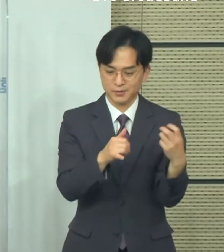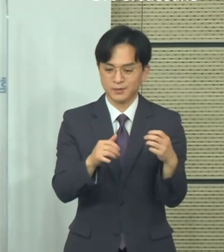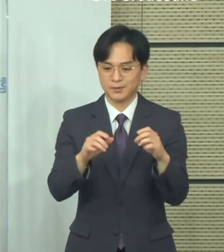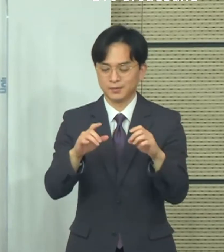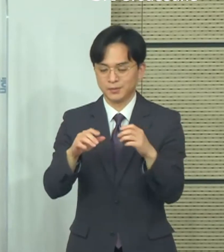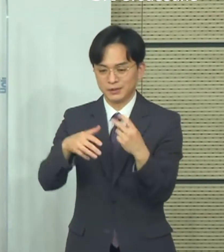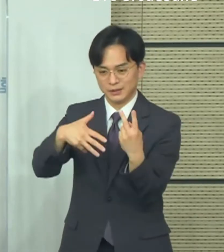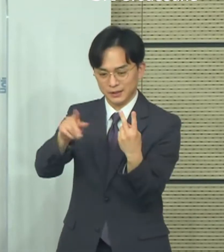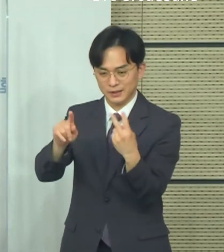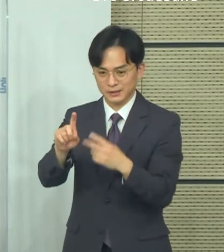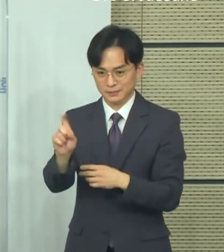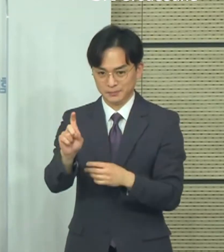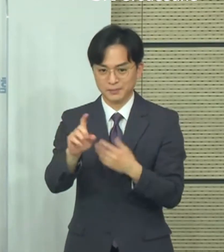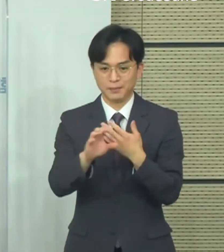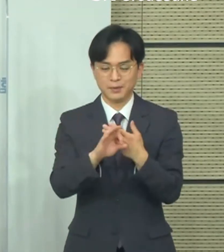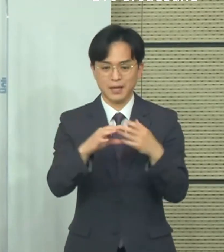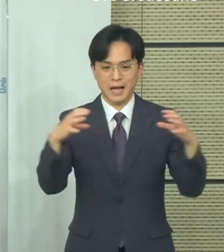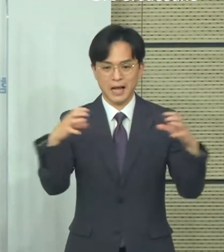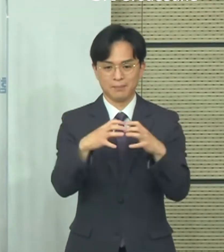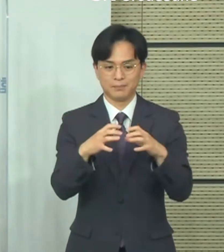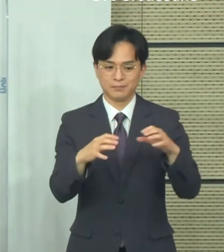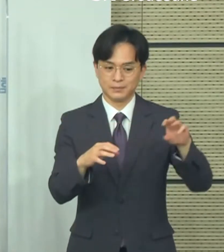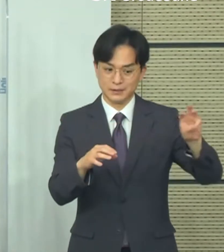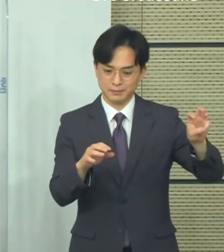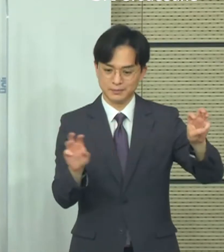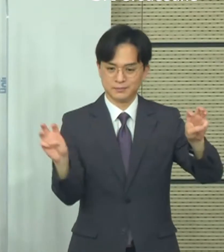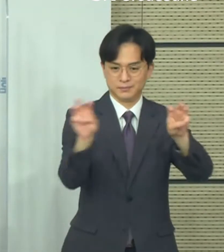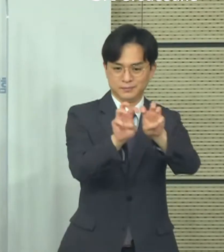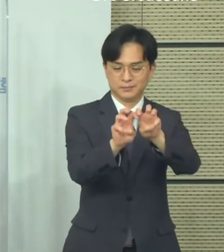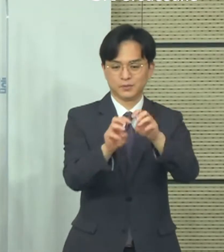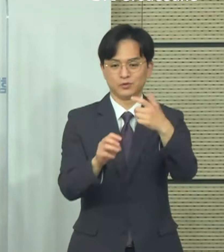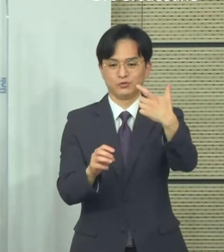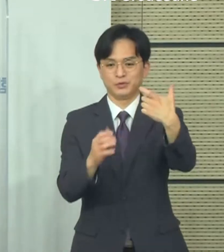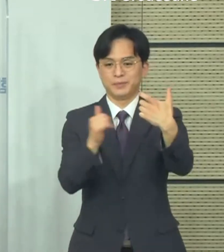60명까지 들어갈 수 있는 게 답이 되겠습니다.